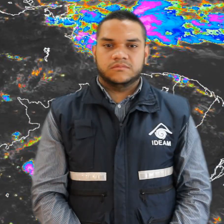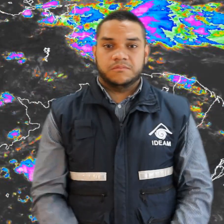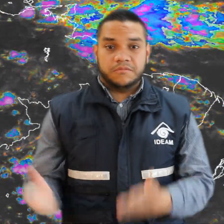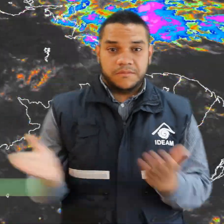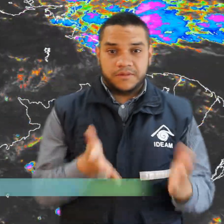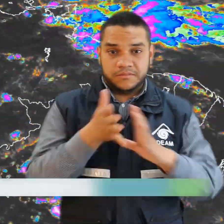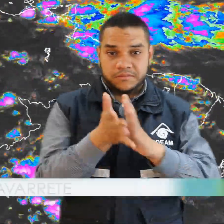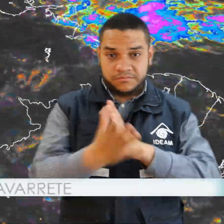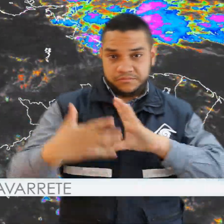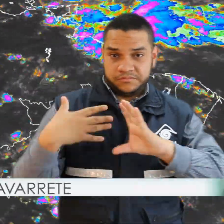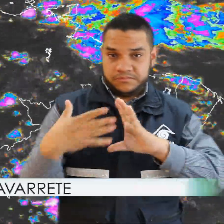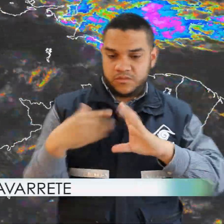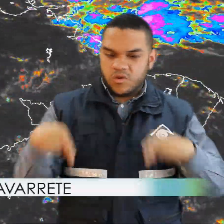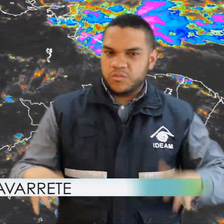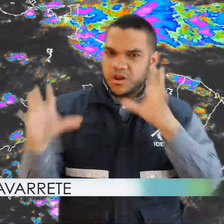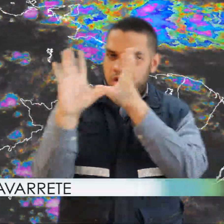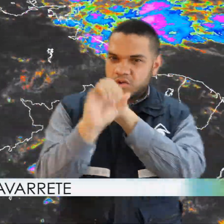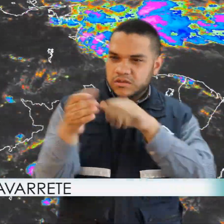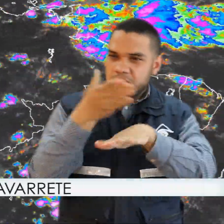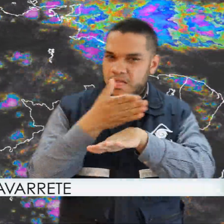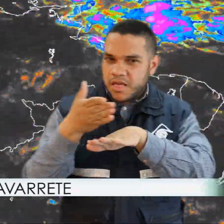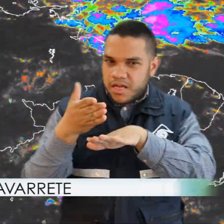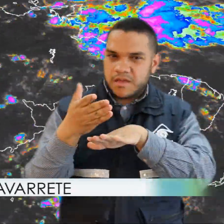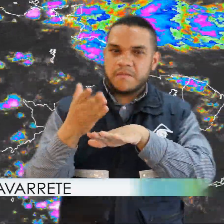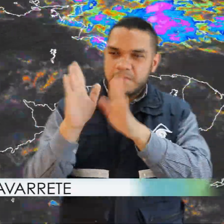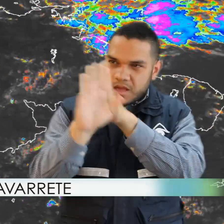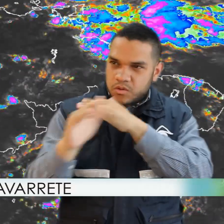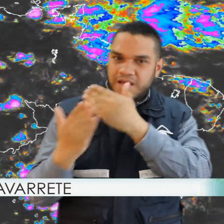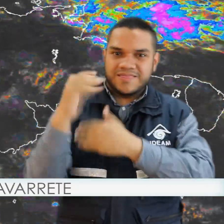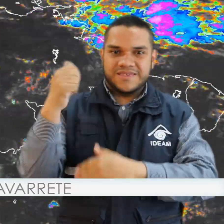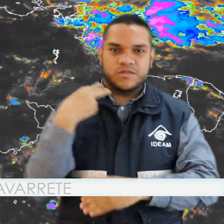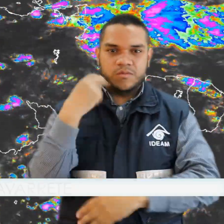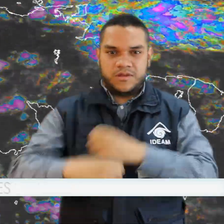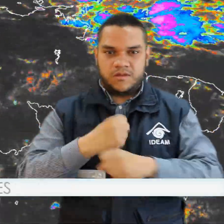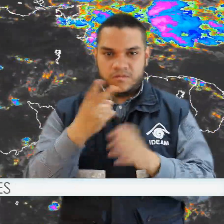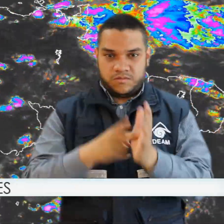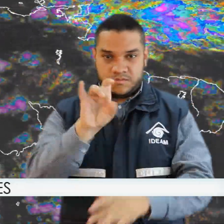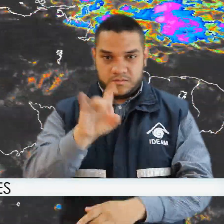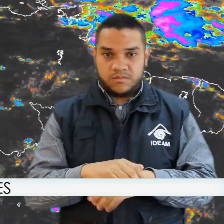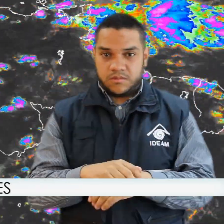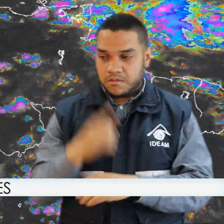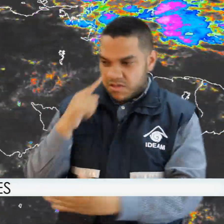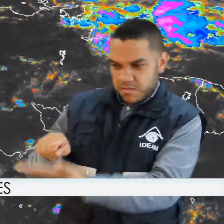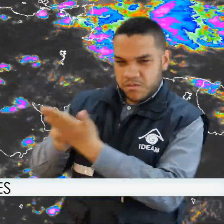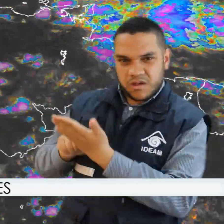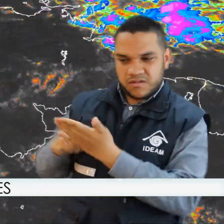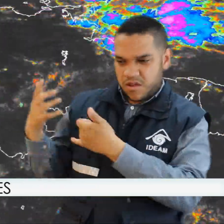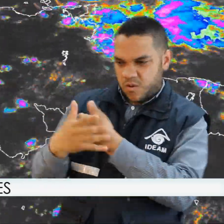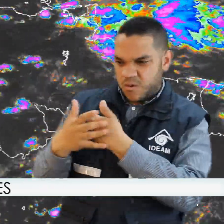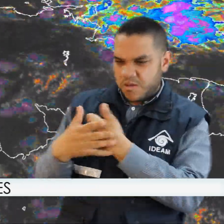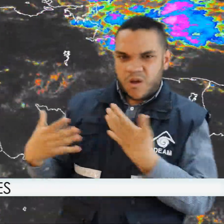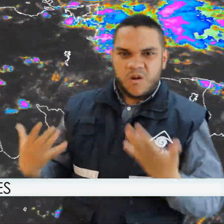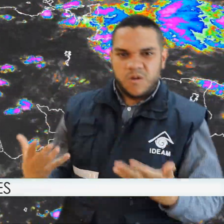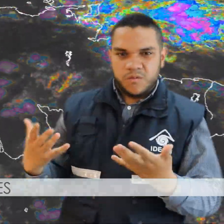Bienvenidos al pronóstico del estado de tiempo para la noche de hoy y madrugada del 10 de noviembre de 2015. De acuerdo con la imagen satelital se incrementa la